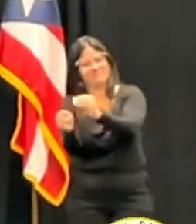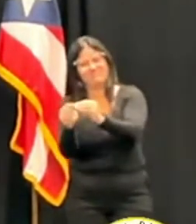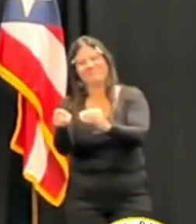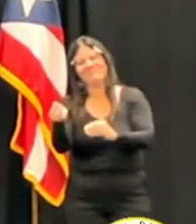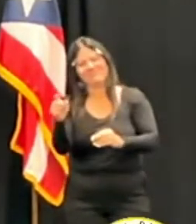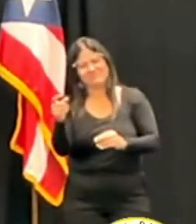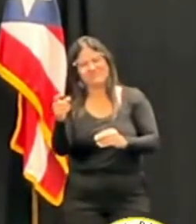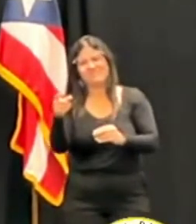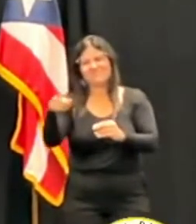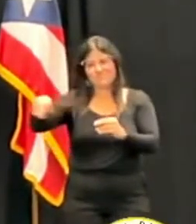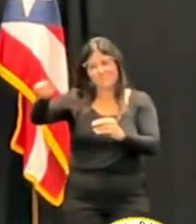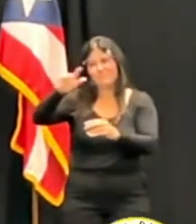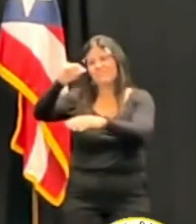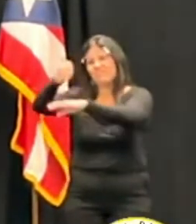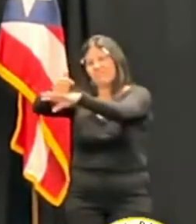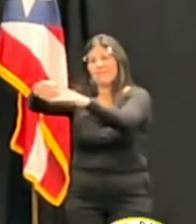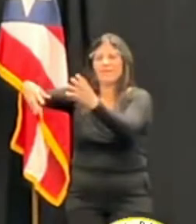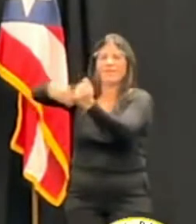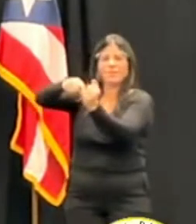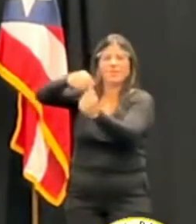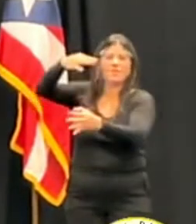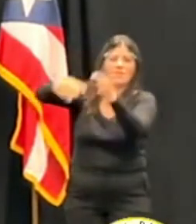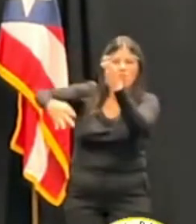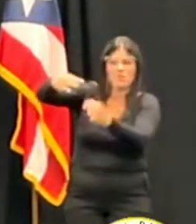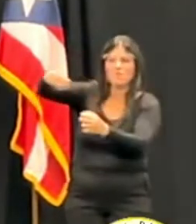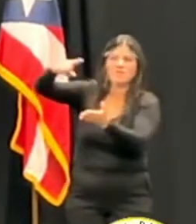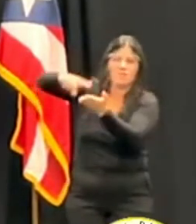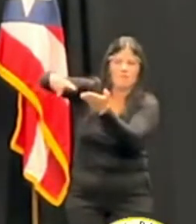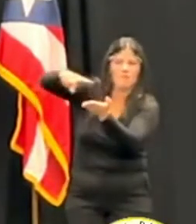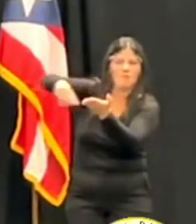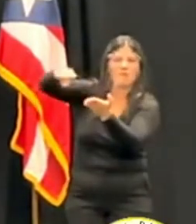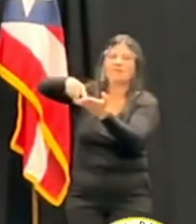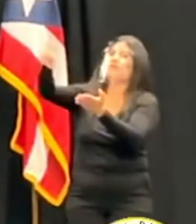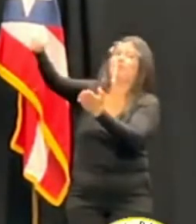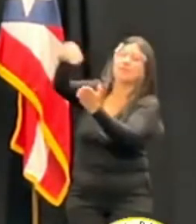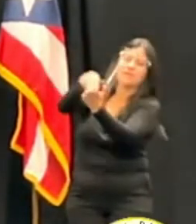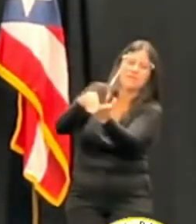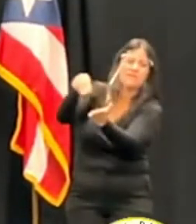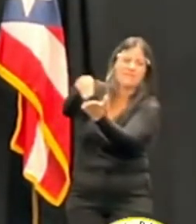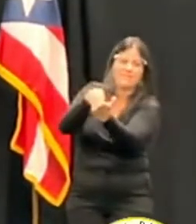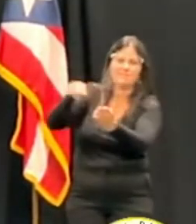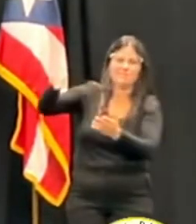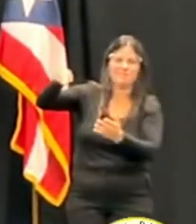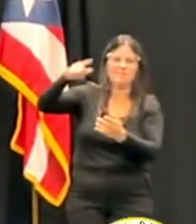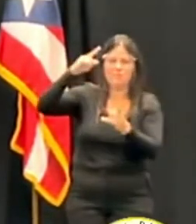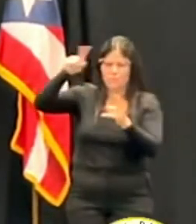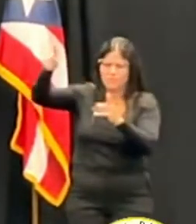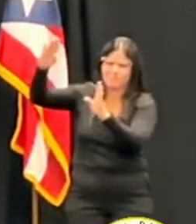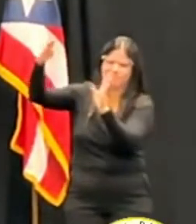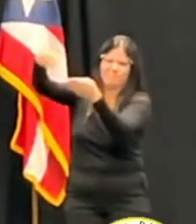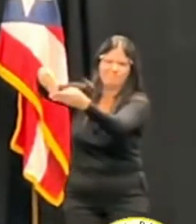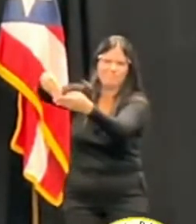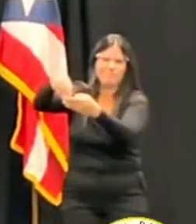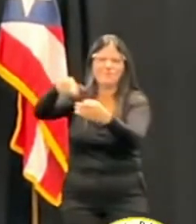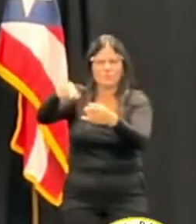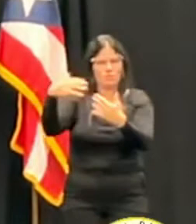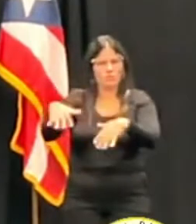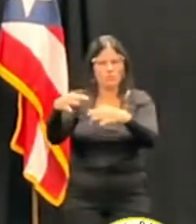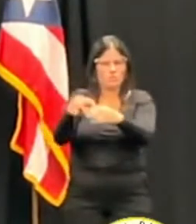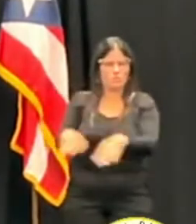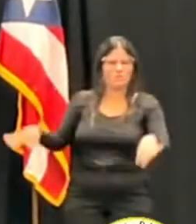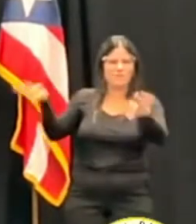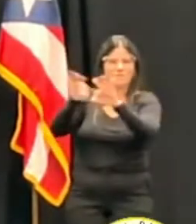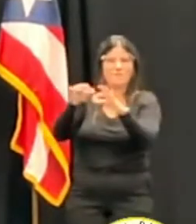justicia. Y a eso pues hay que documentarlo en una forma más fehaciente. Así que espero haber contestado su